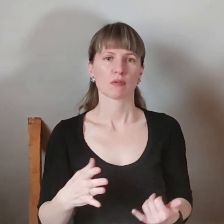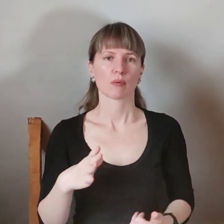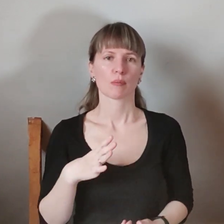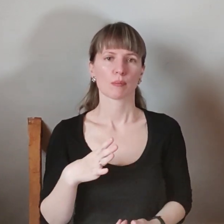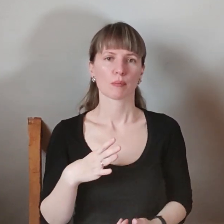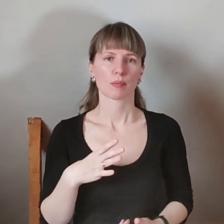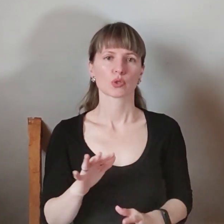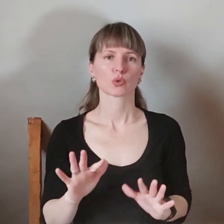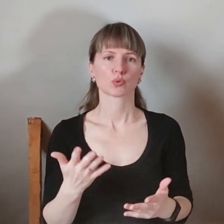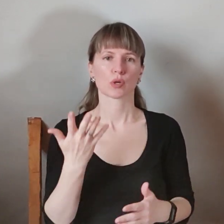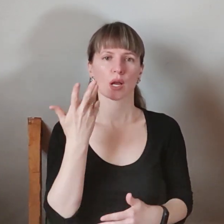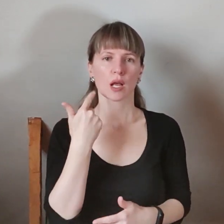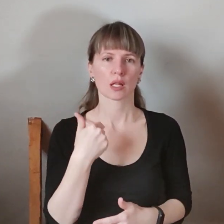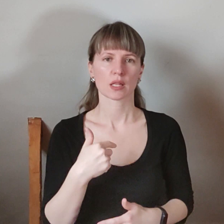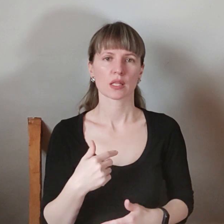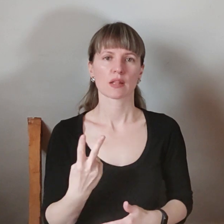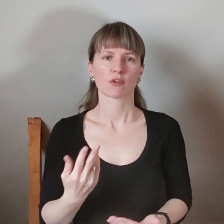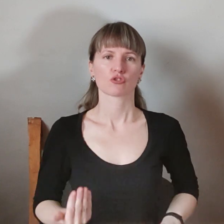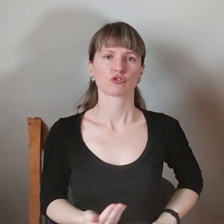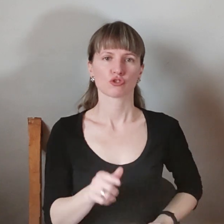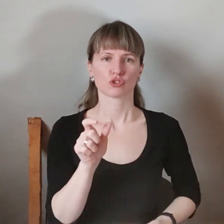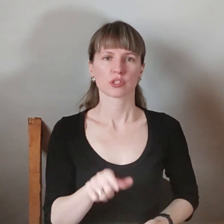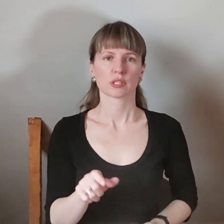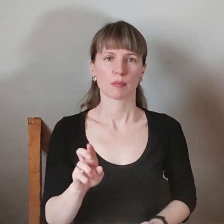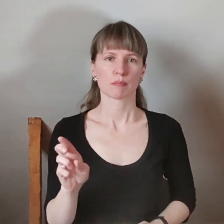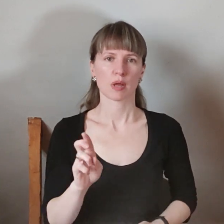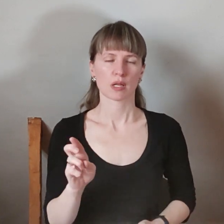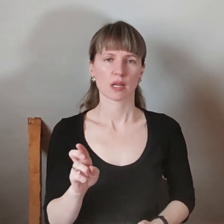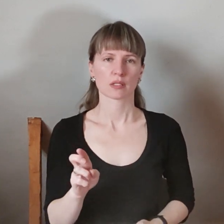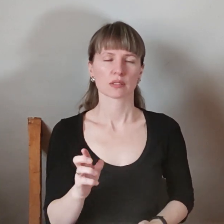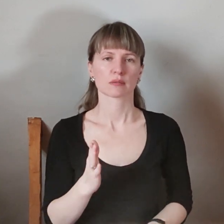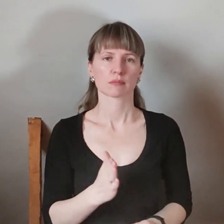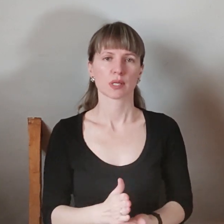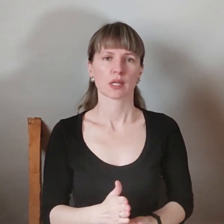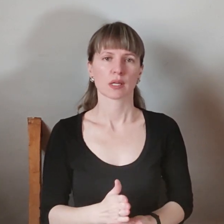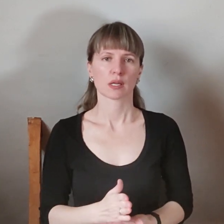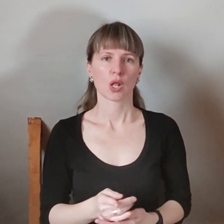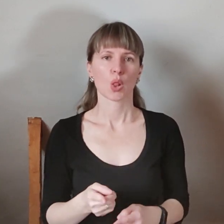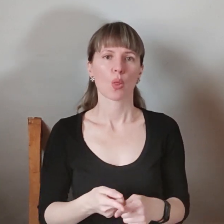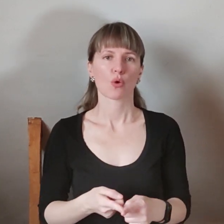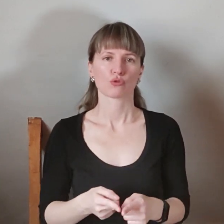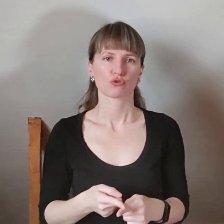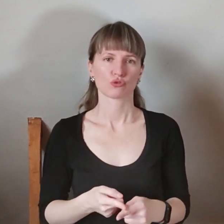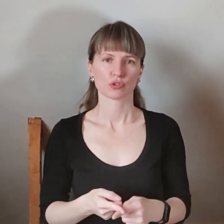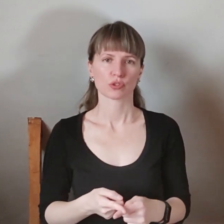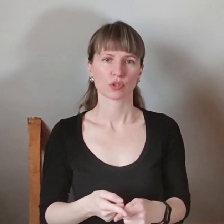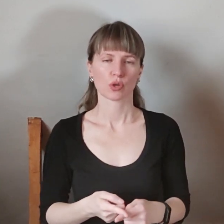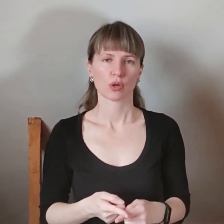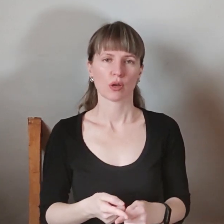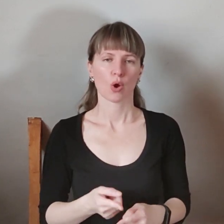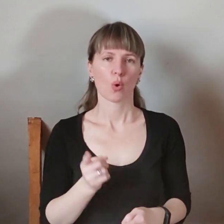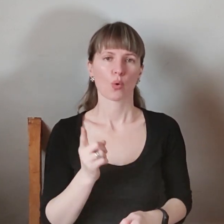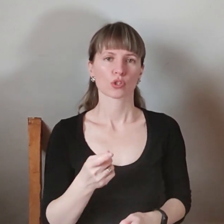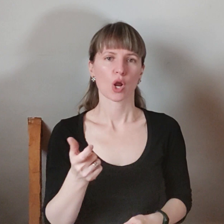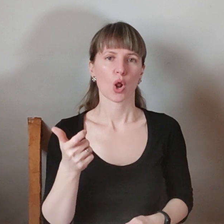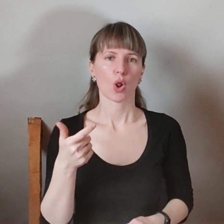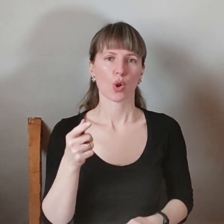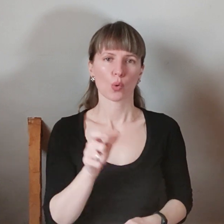случай, коли два жителі Градянської, вооружені ножами, вражаючи людям, вносили продукти